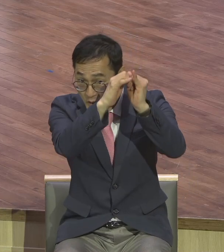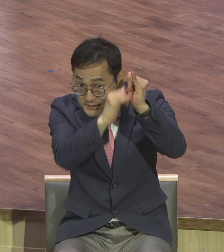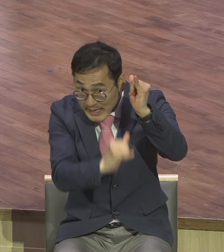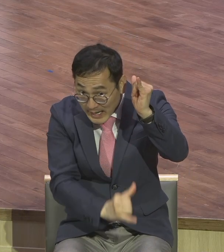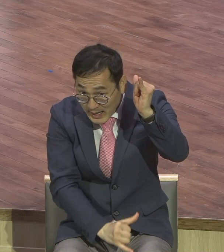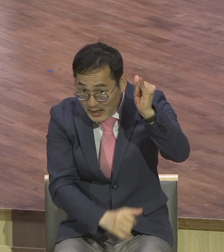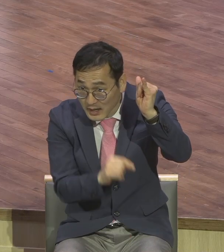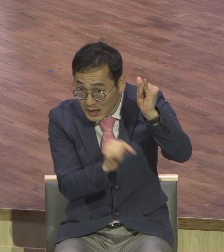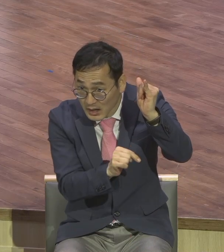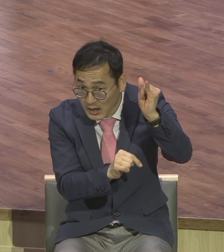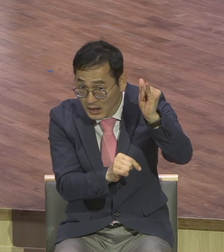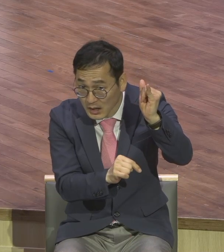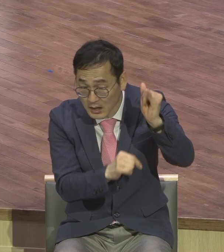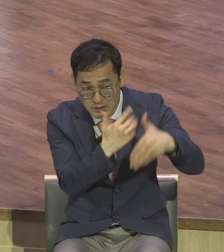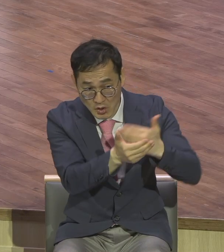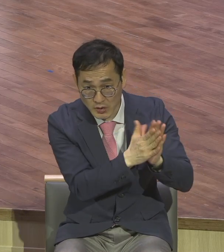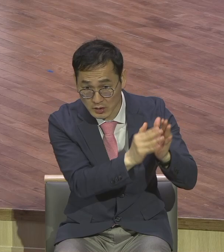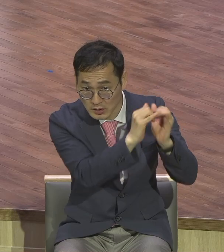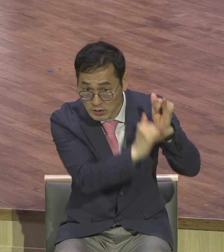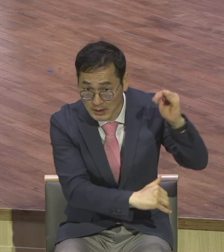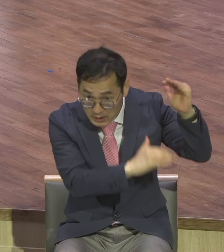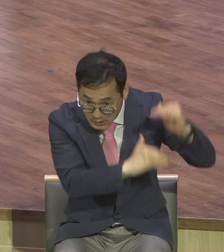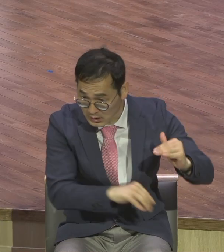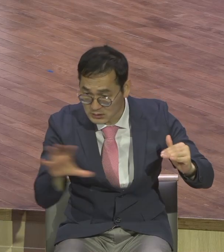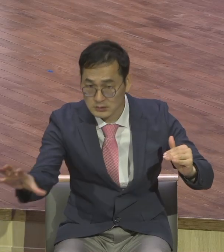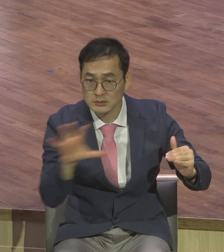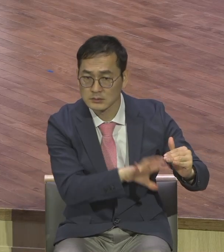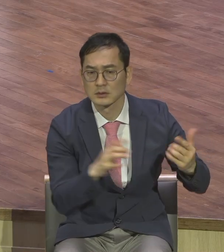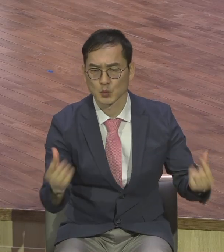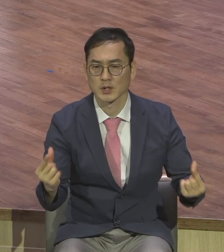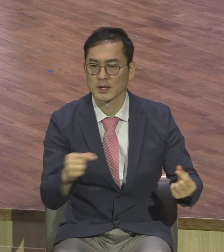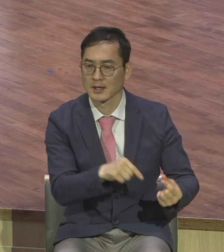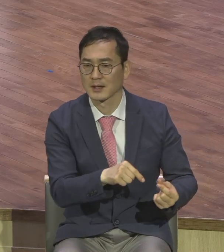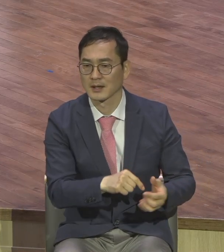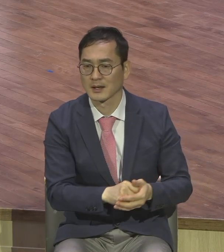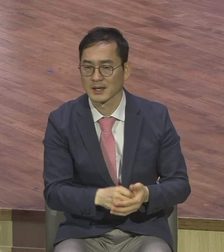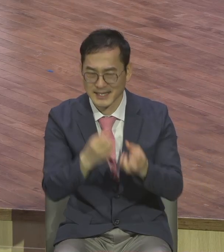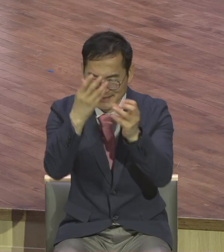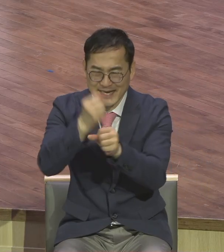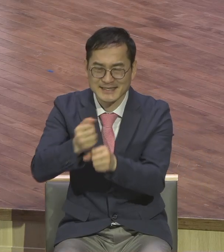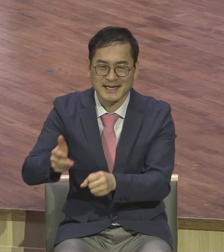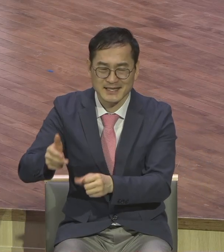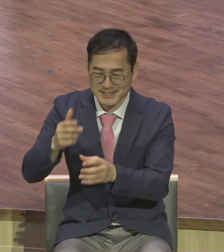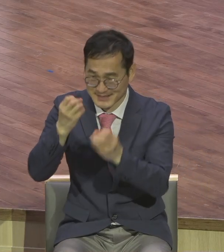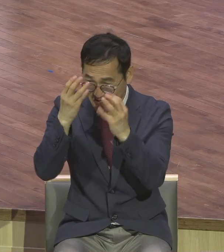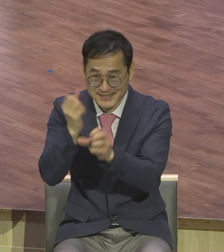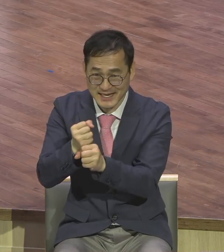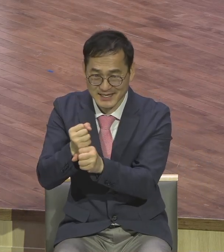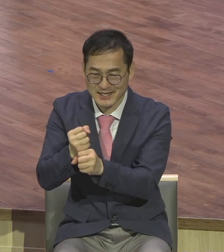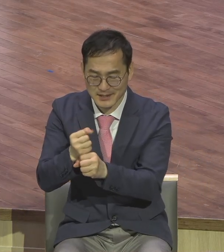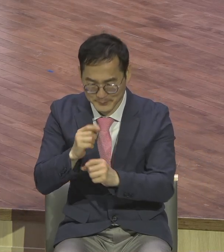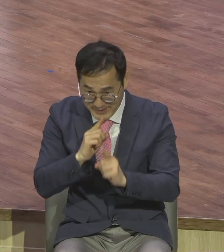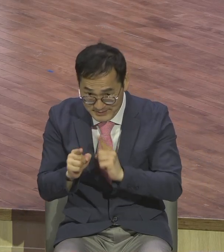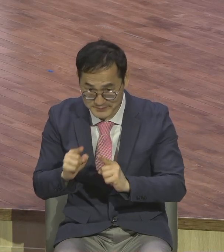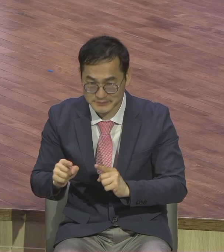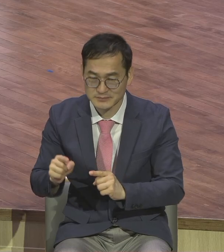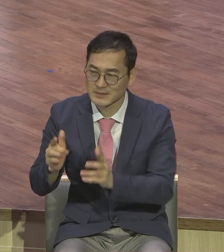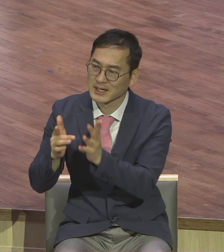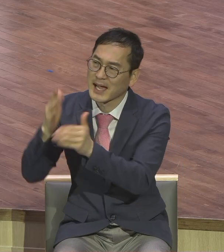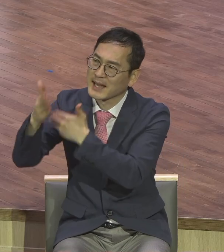상식의 3장 사건 이후에 멸망할 수밖에 없는 인간들 구원하기 위해서 한가지 회복의 길을 여시는데